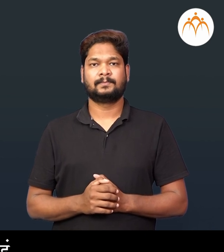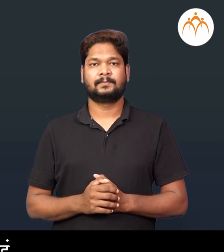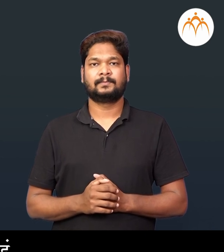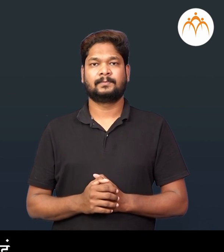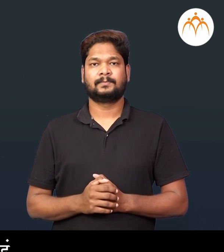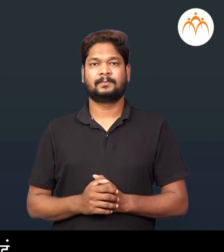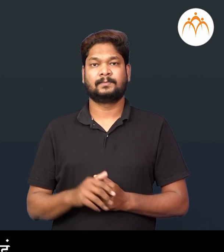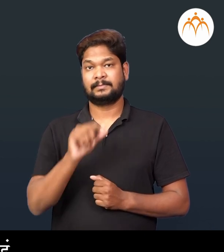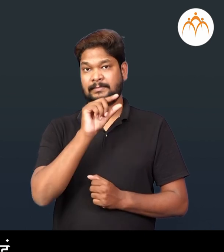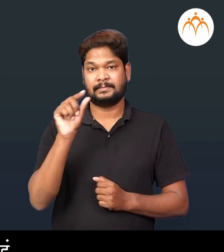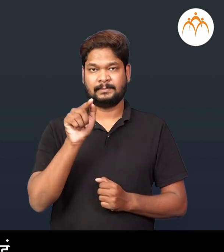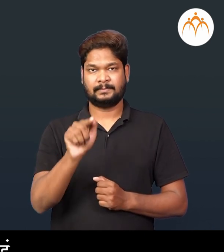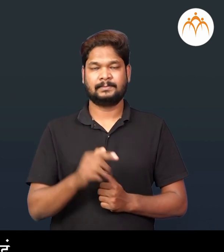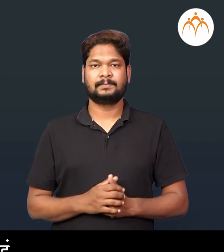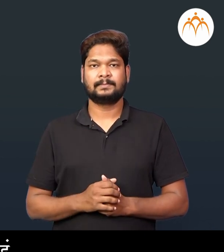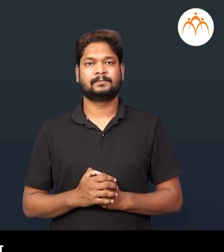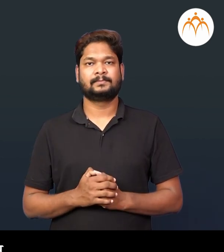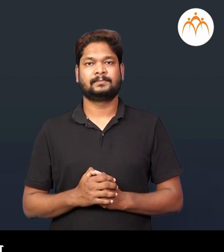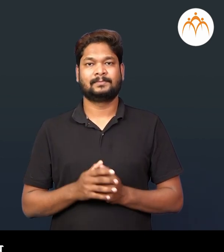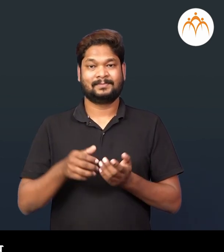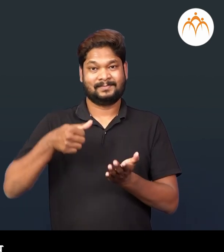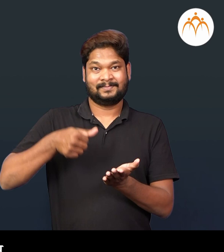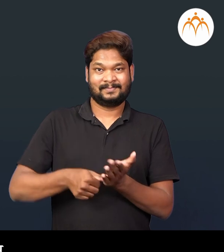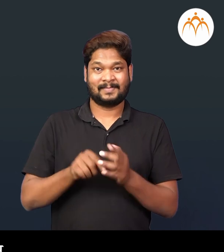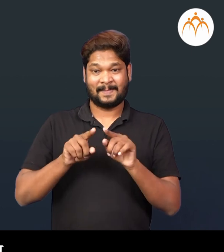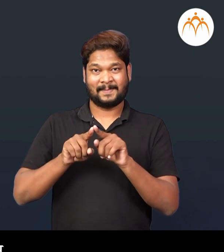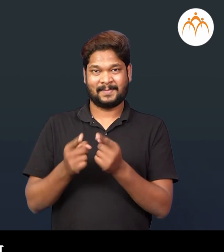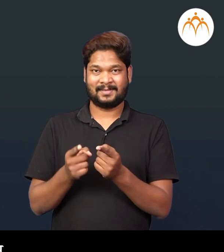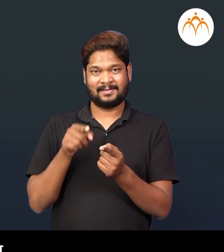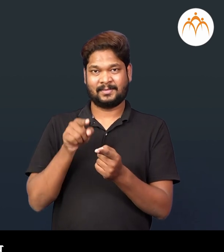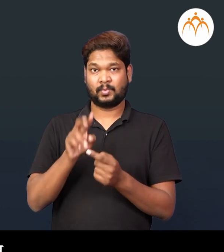द्विदल,